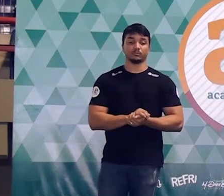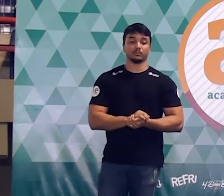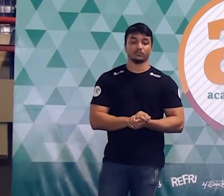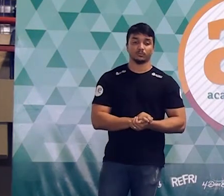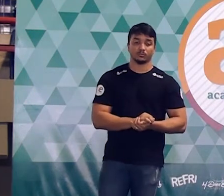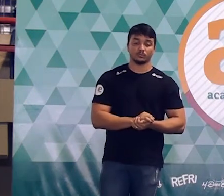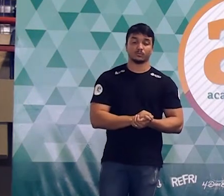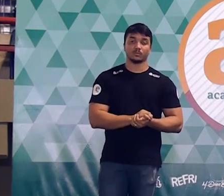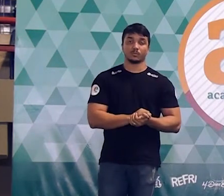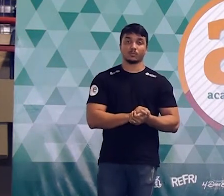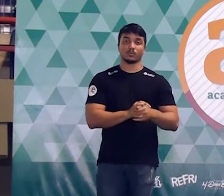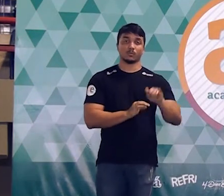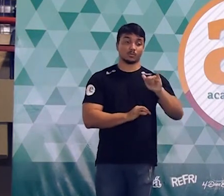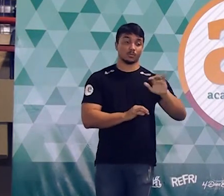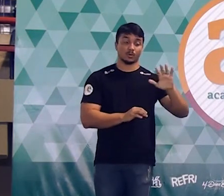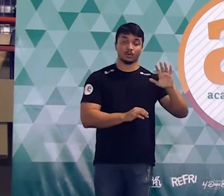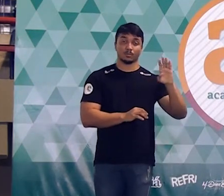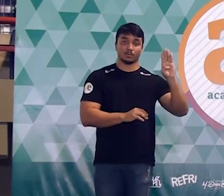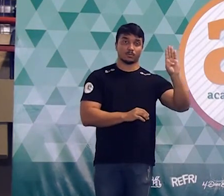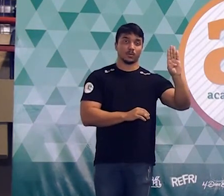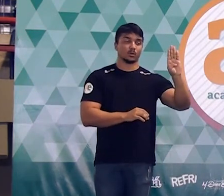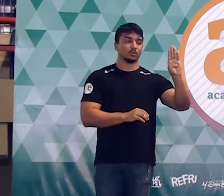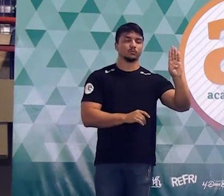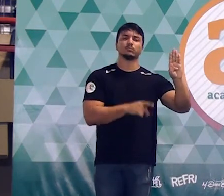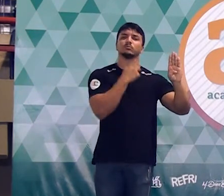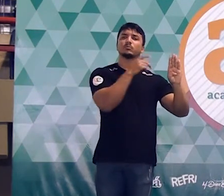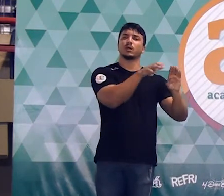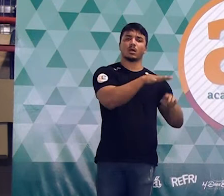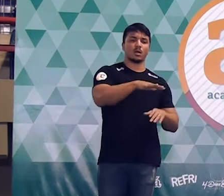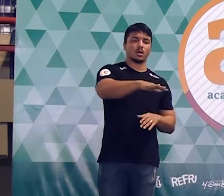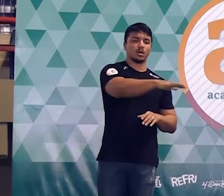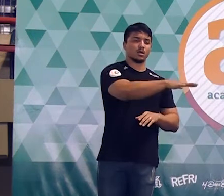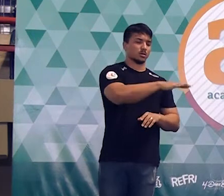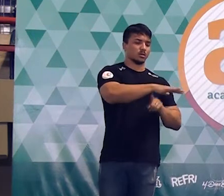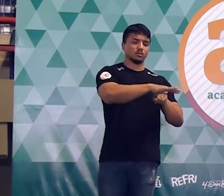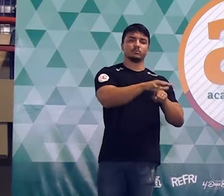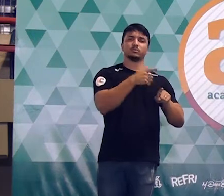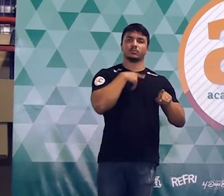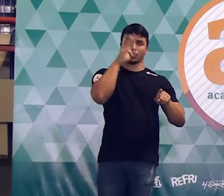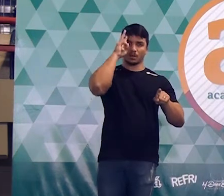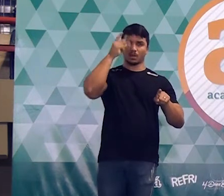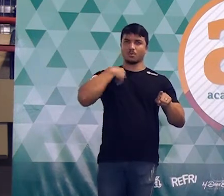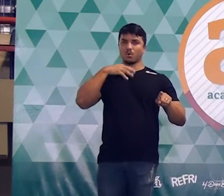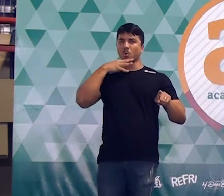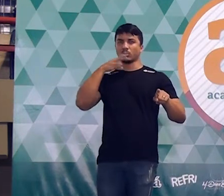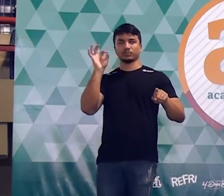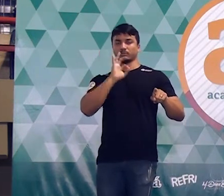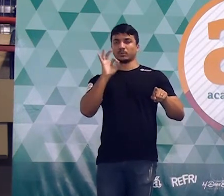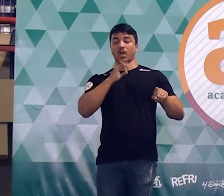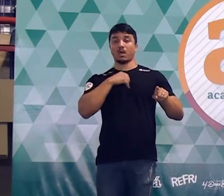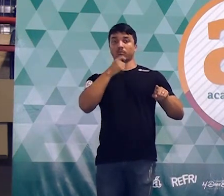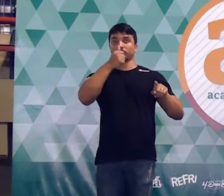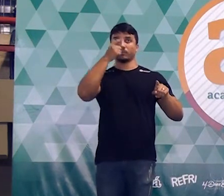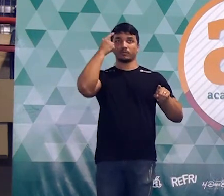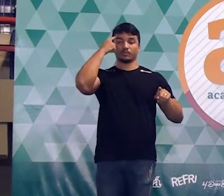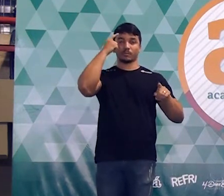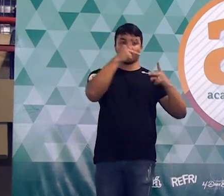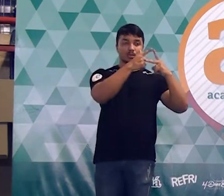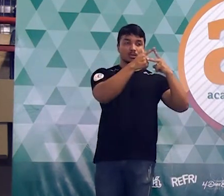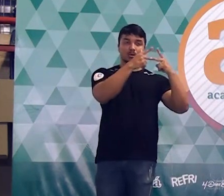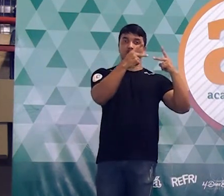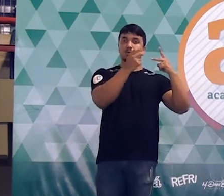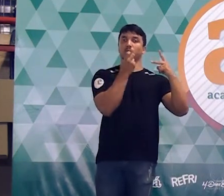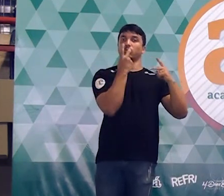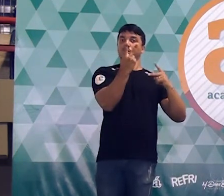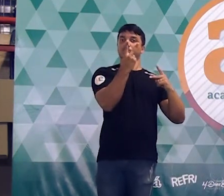2, para a figura B. O que é que nós fizemos nessa figura B? Como era uma figura que eu não sabia trabalhar, eu puxei um segmento e